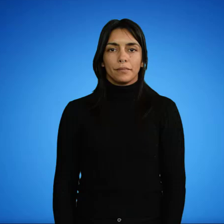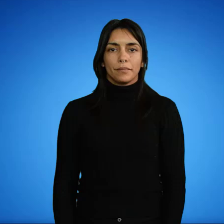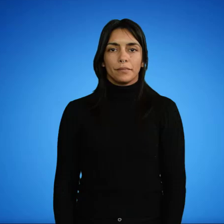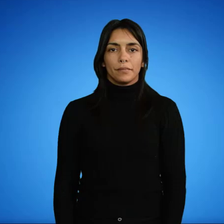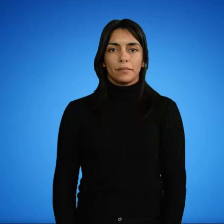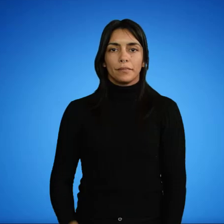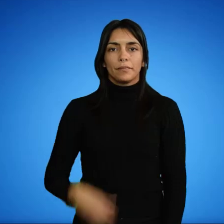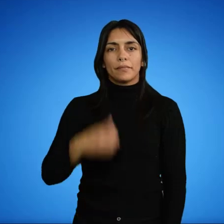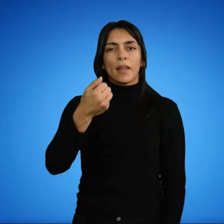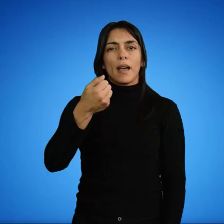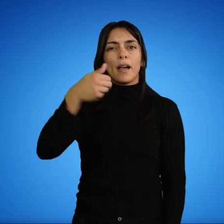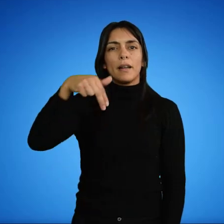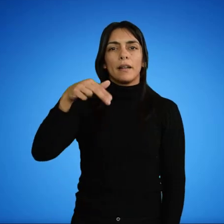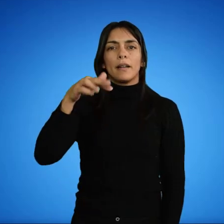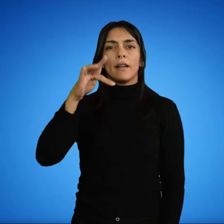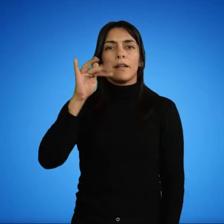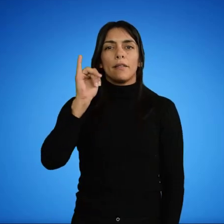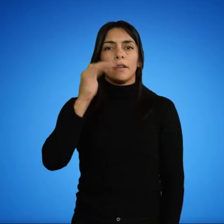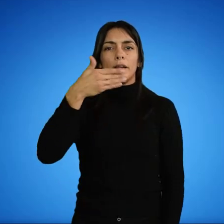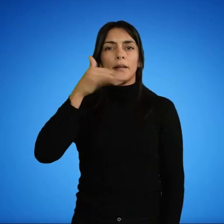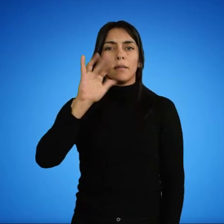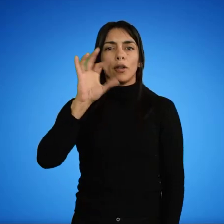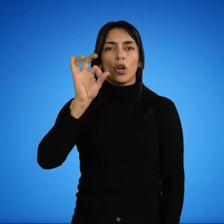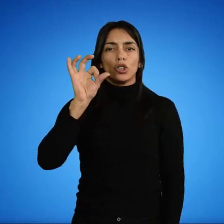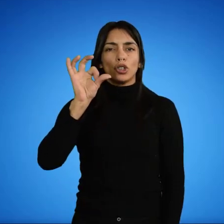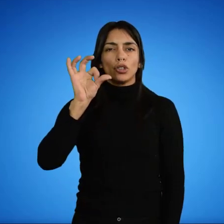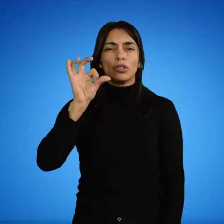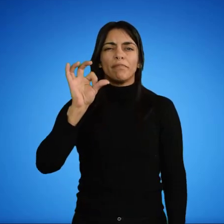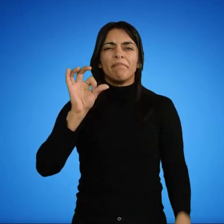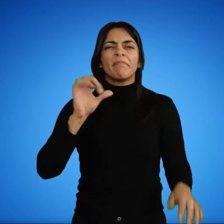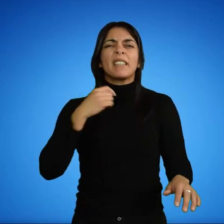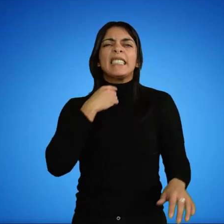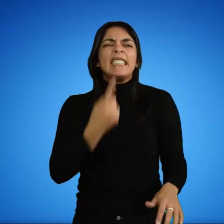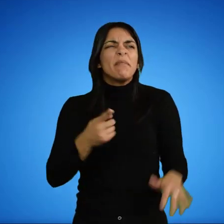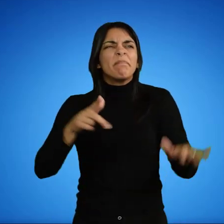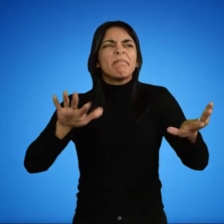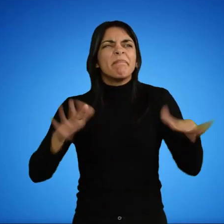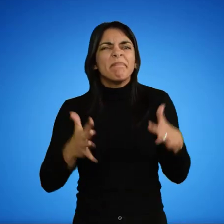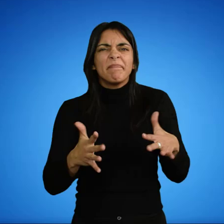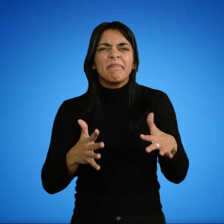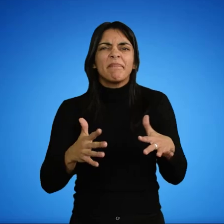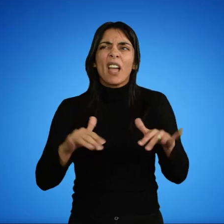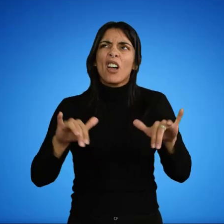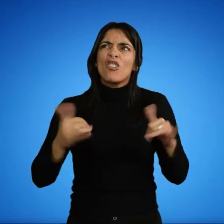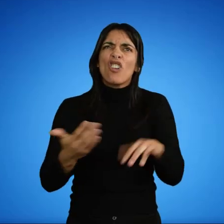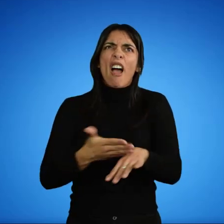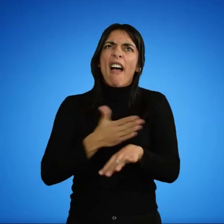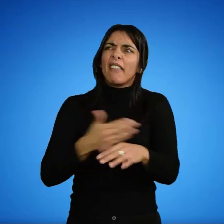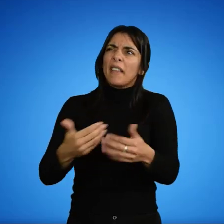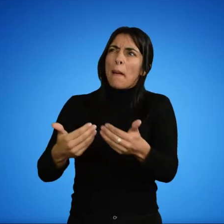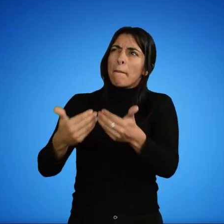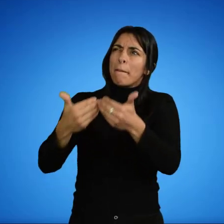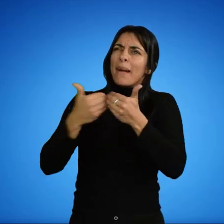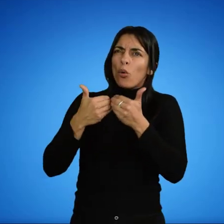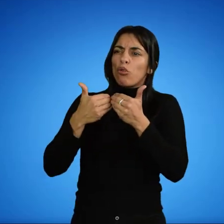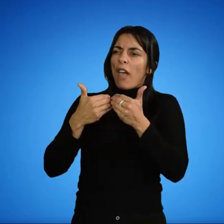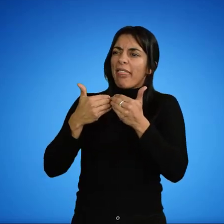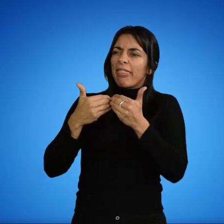¿Para qué sirven los anfibios? ¿Alguna vez te habías planteado los servicios ecosistémicos que nos